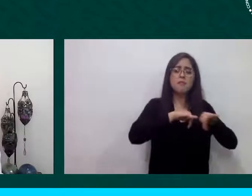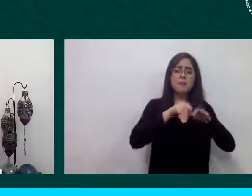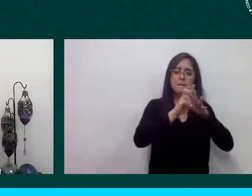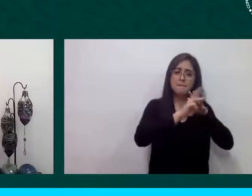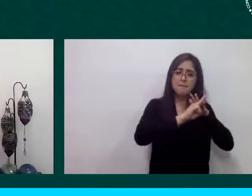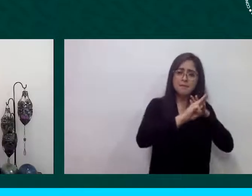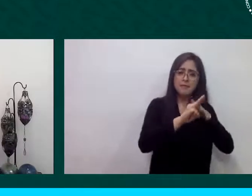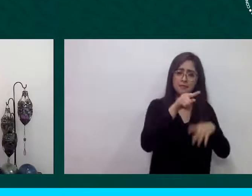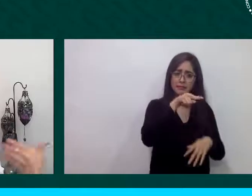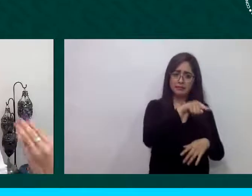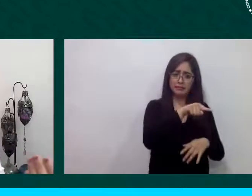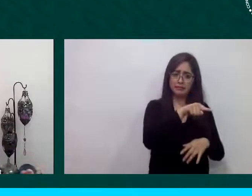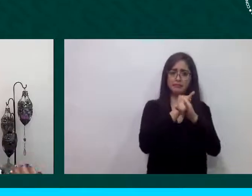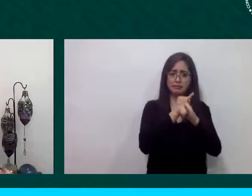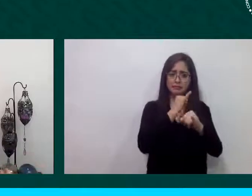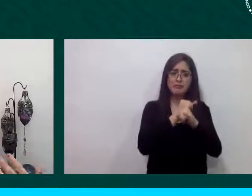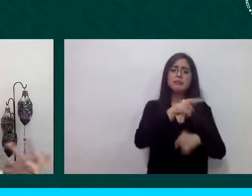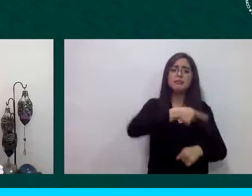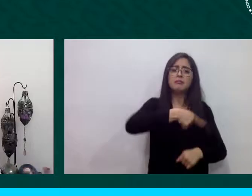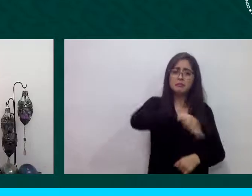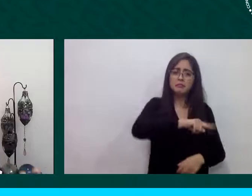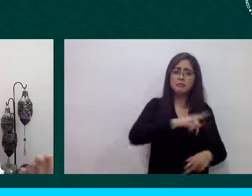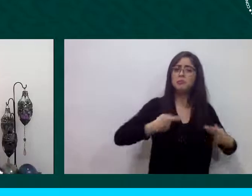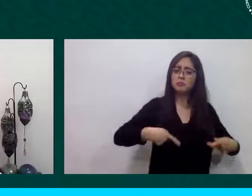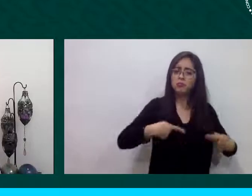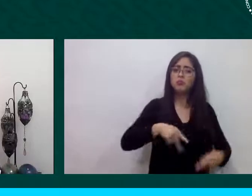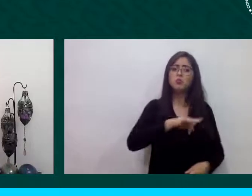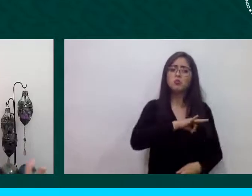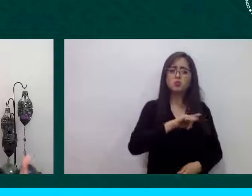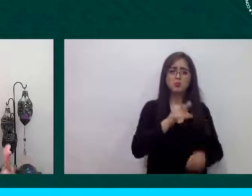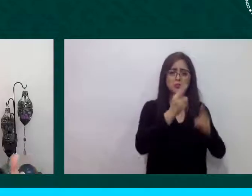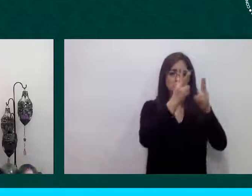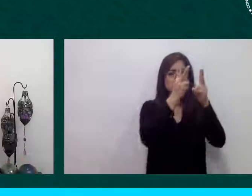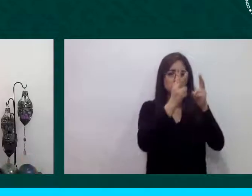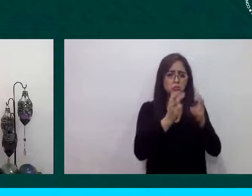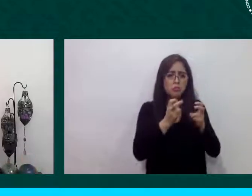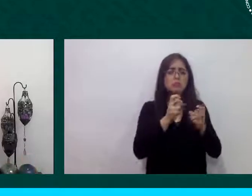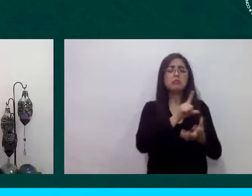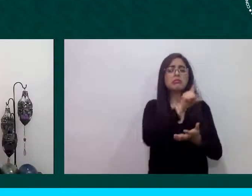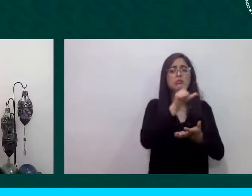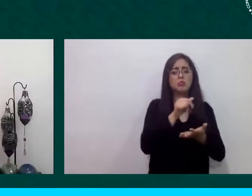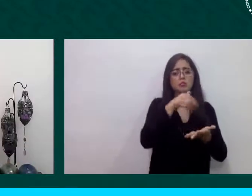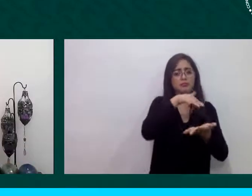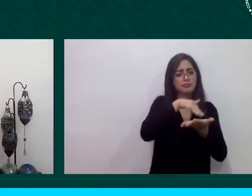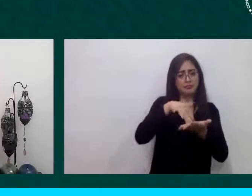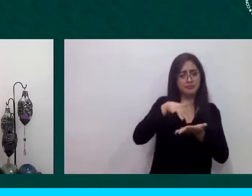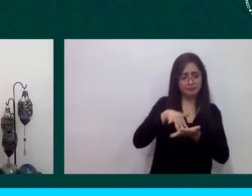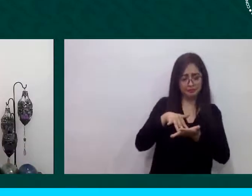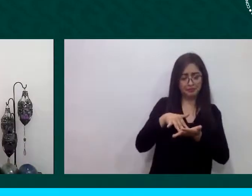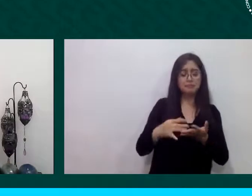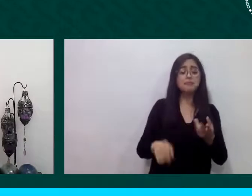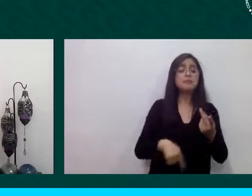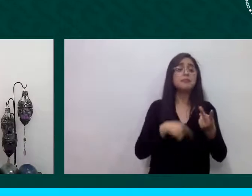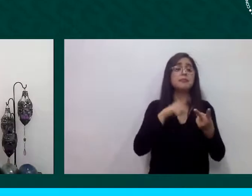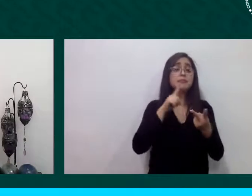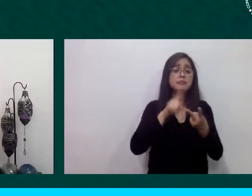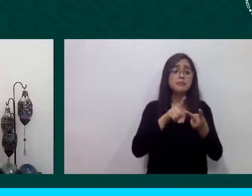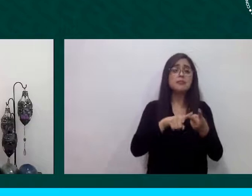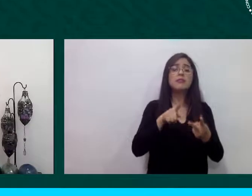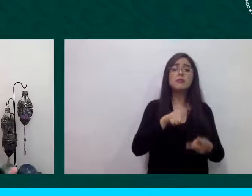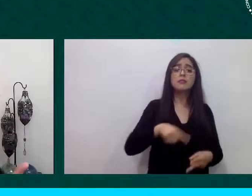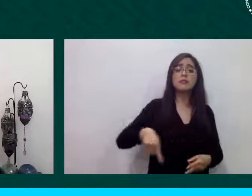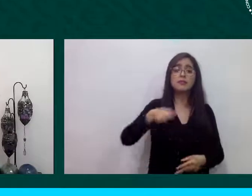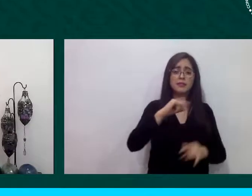descargar por un segundo un segundo elemento respecto de la cobertura institucional es importante mencionar que